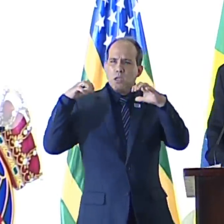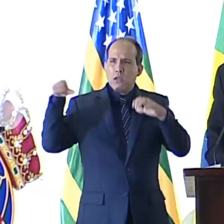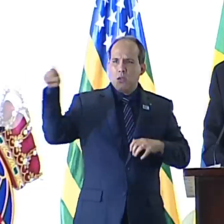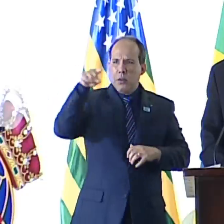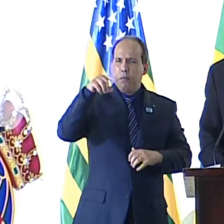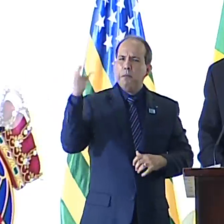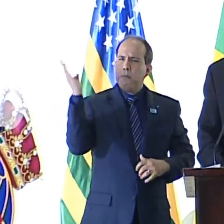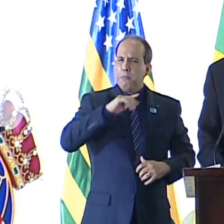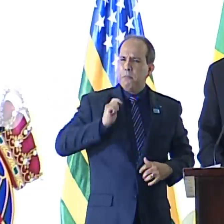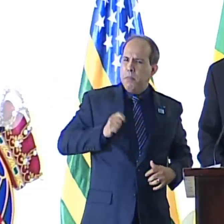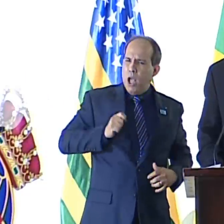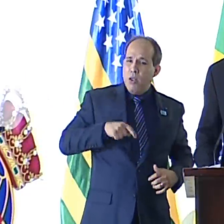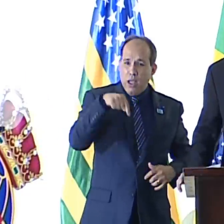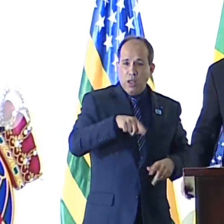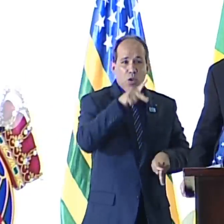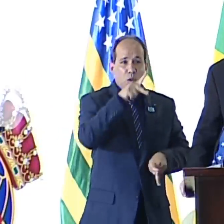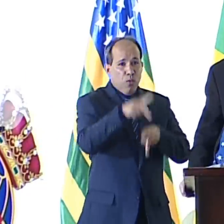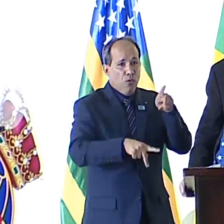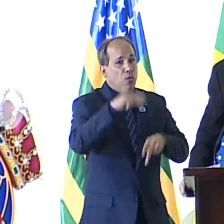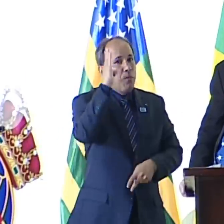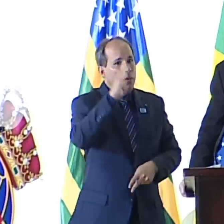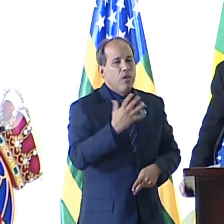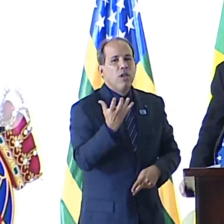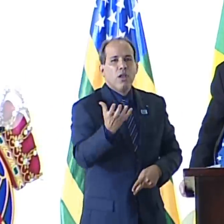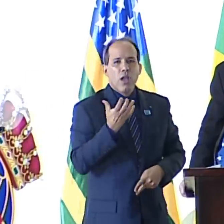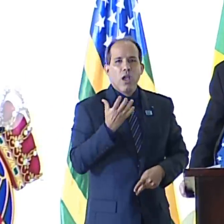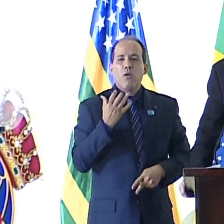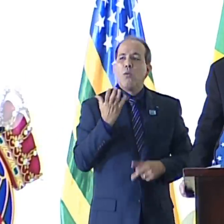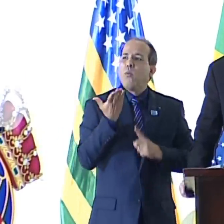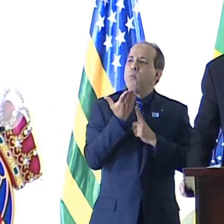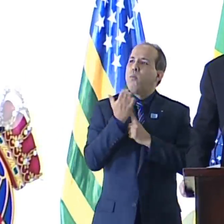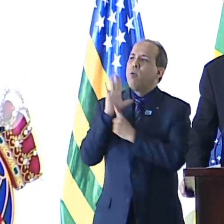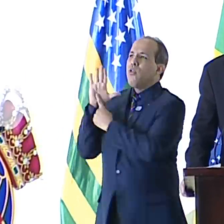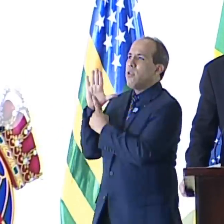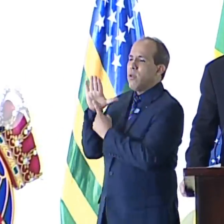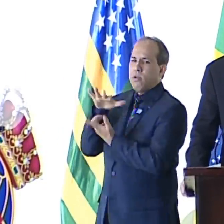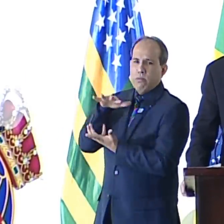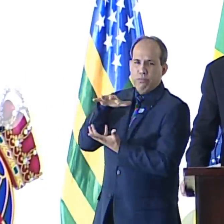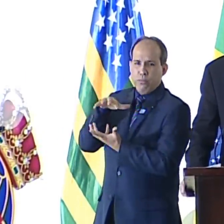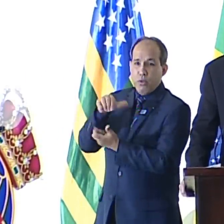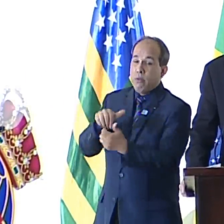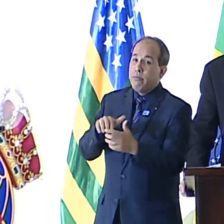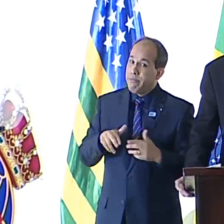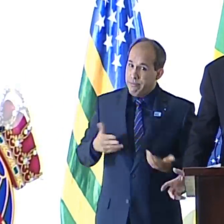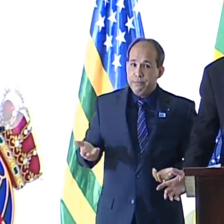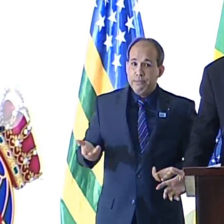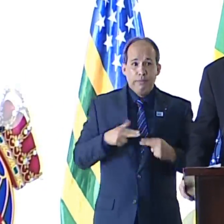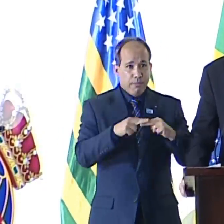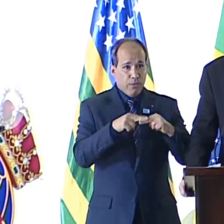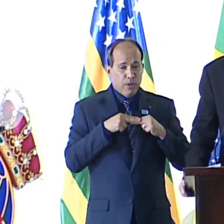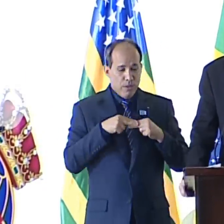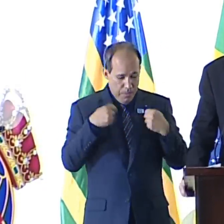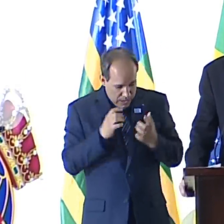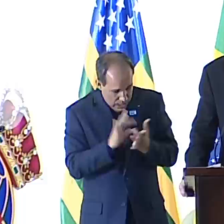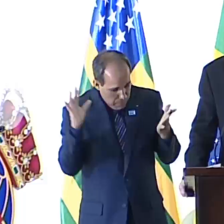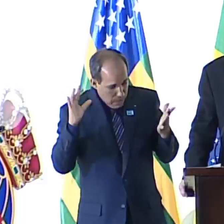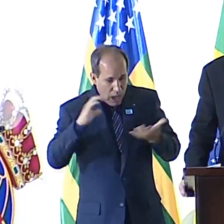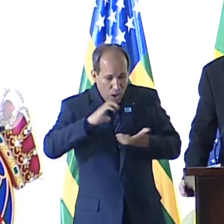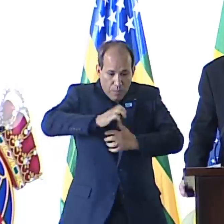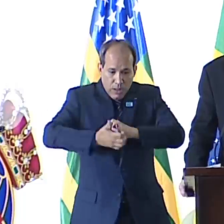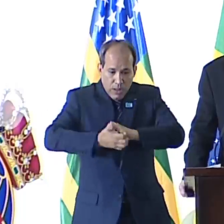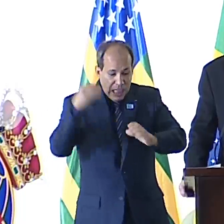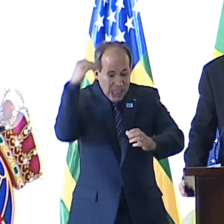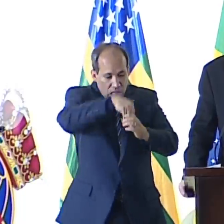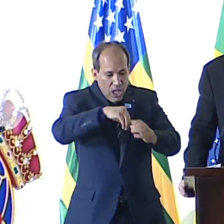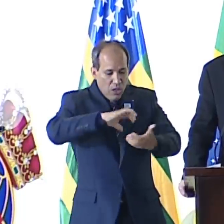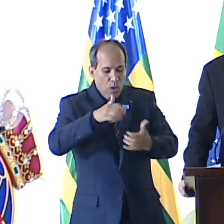severino, esta grande nação severina, é o que queremos levar para o mundo. Para isso, precisávamos libertar o Itamaraty e despertar